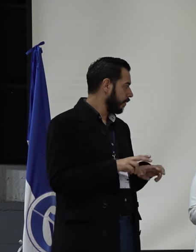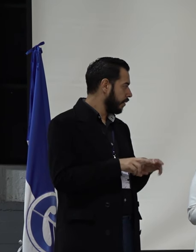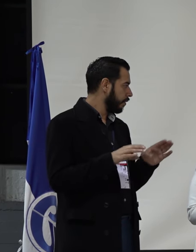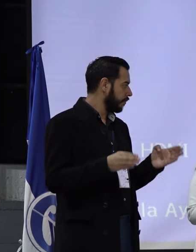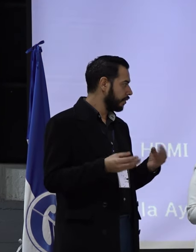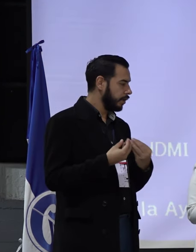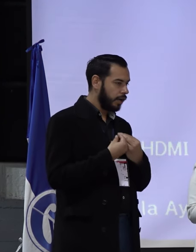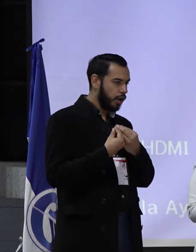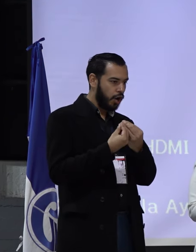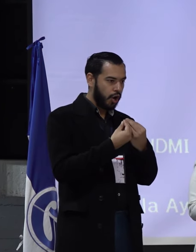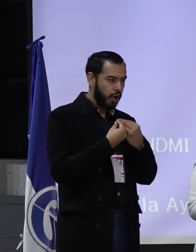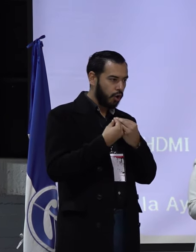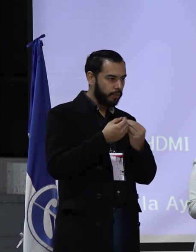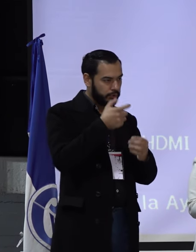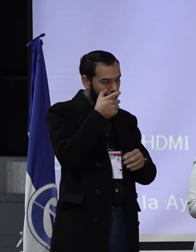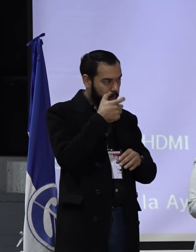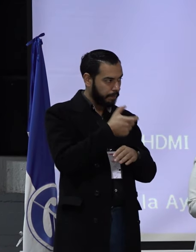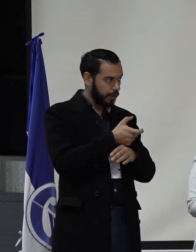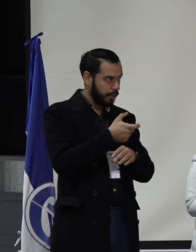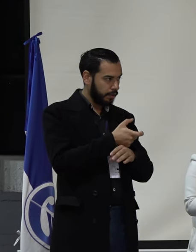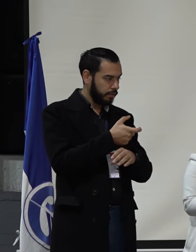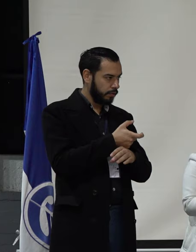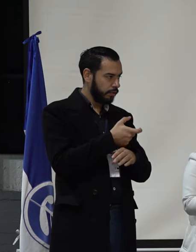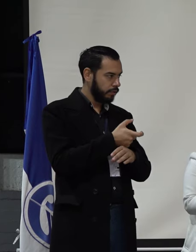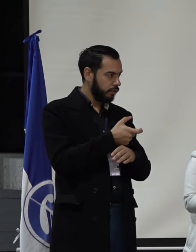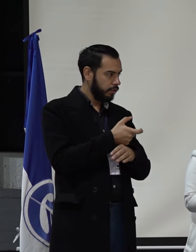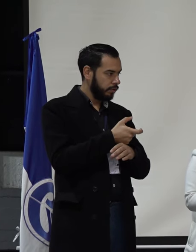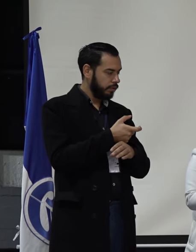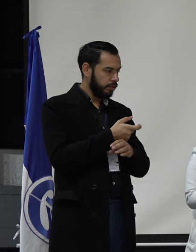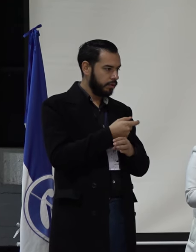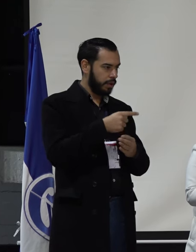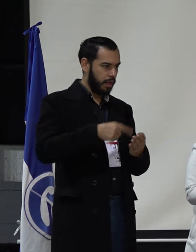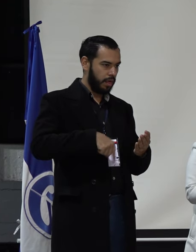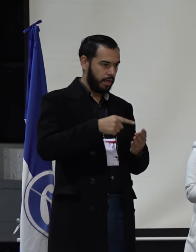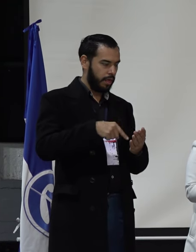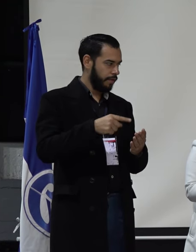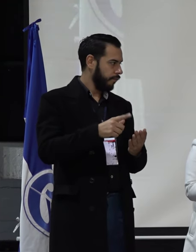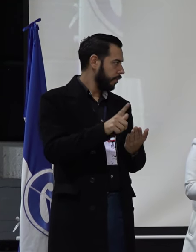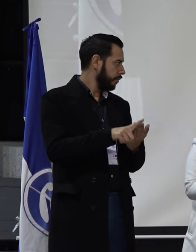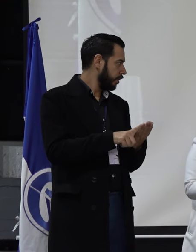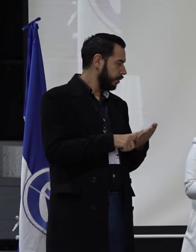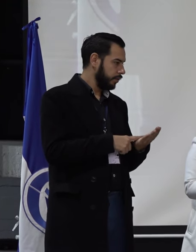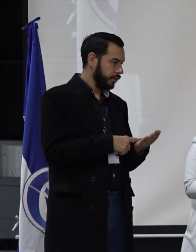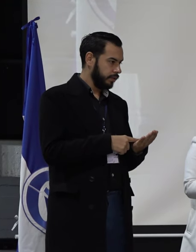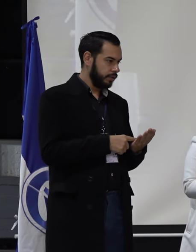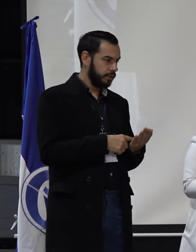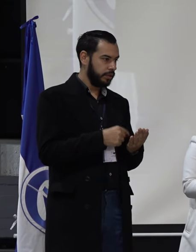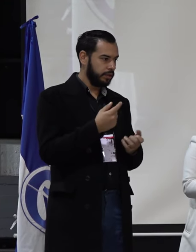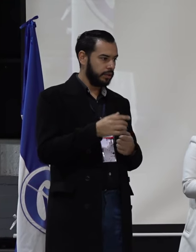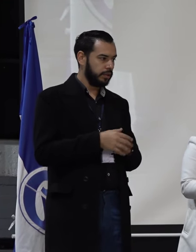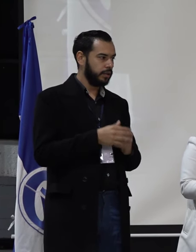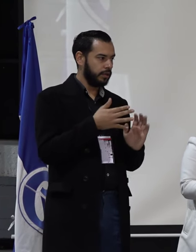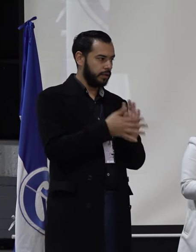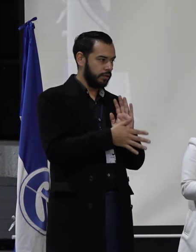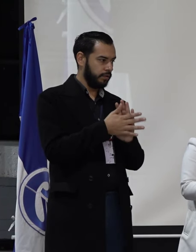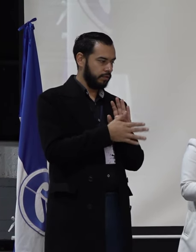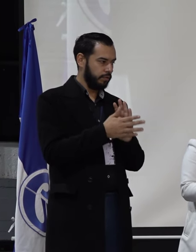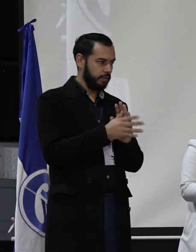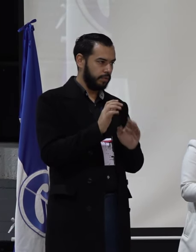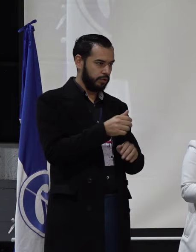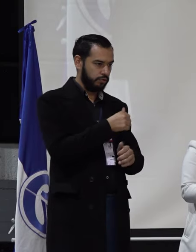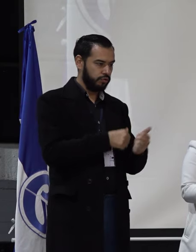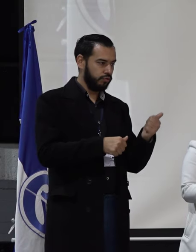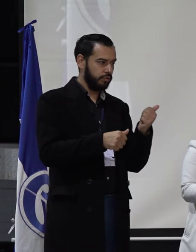a la comisión veedora para hacer la verificación y la firma de la lista, la cual será informada a la Subdirección de